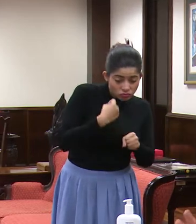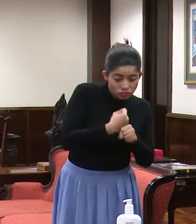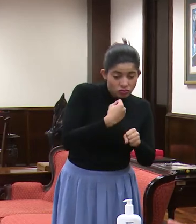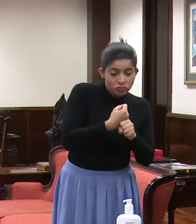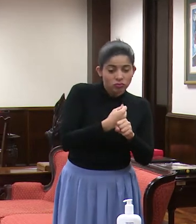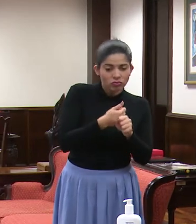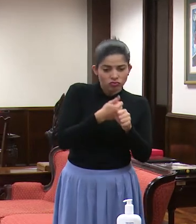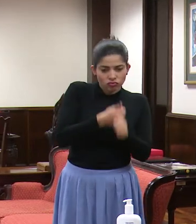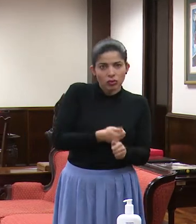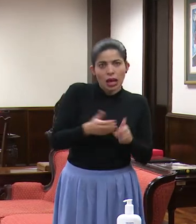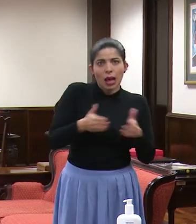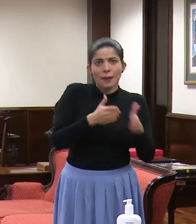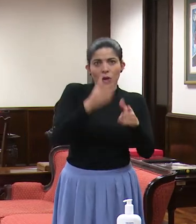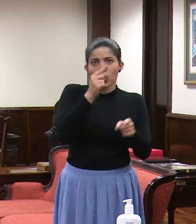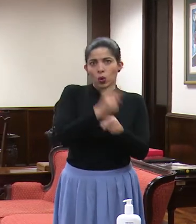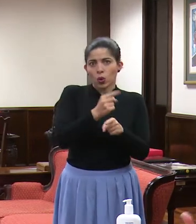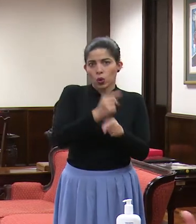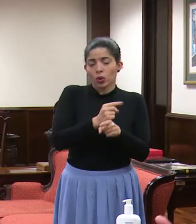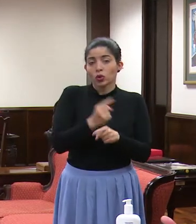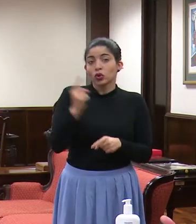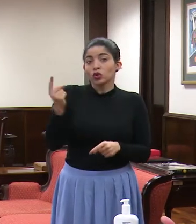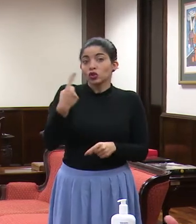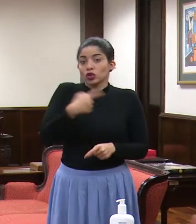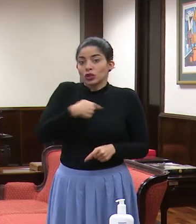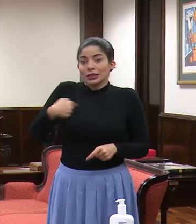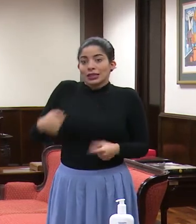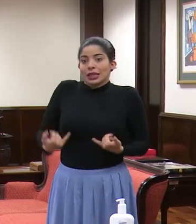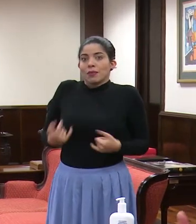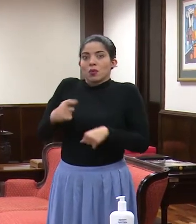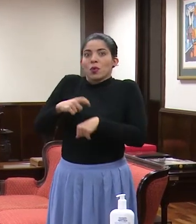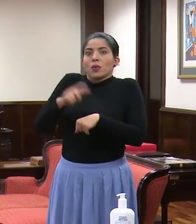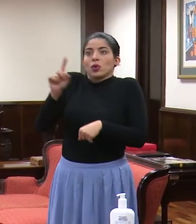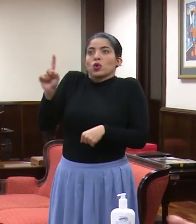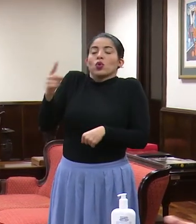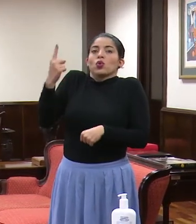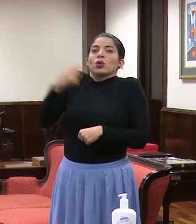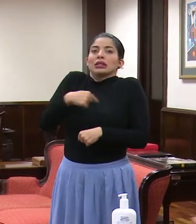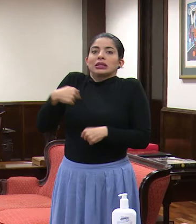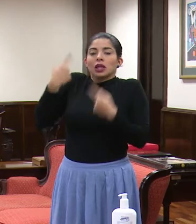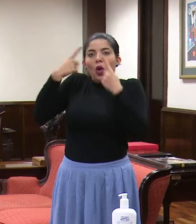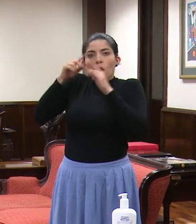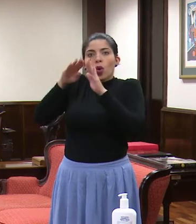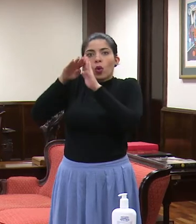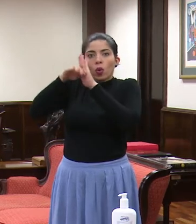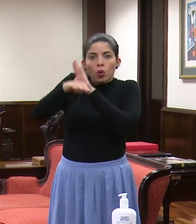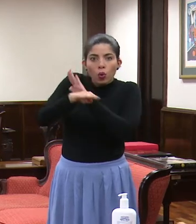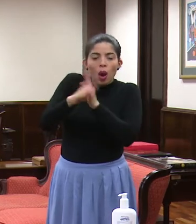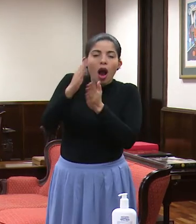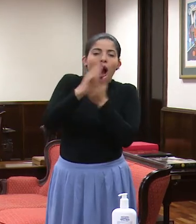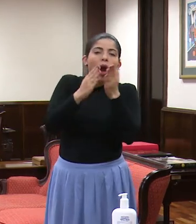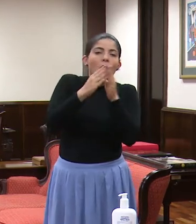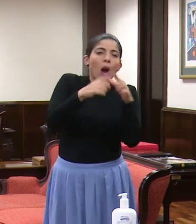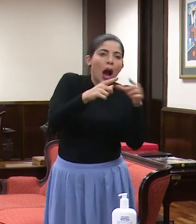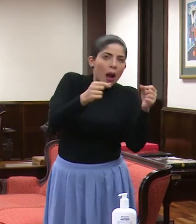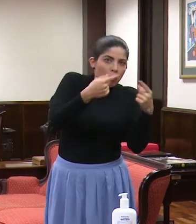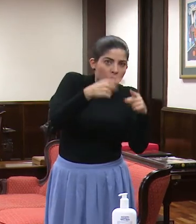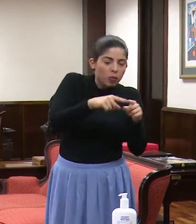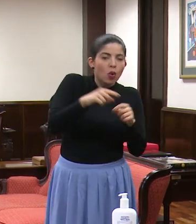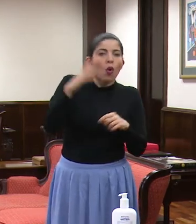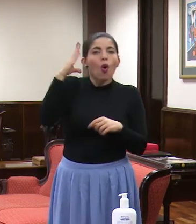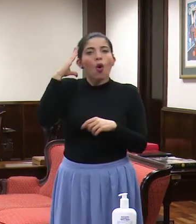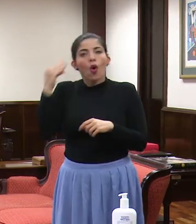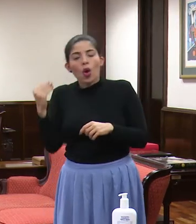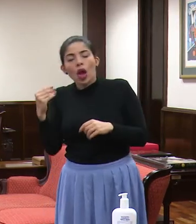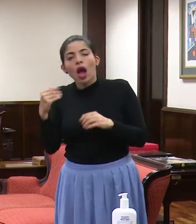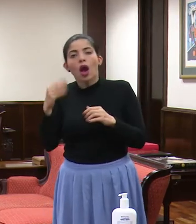van en la línea correcta, solo China en este momento ha podido doblar la curva, algunas experiencias en Japón, tal vez algunas experiencias en Corea del